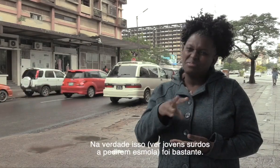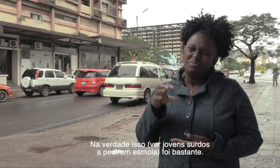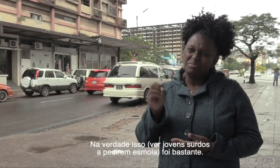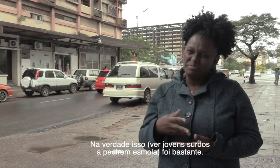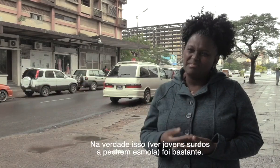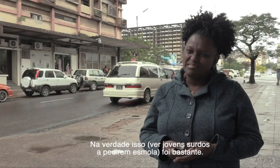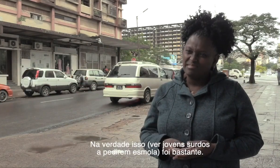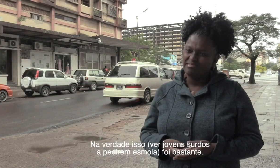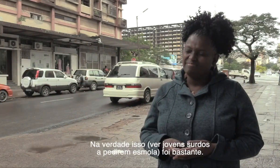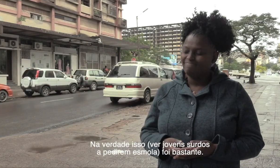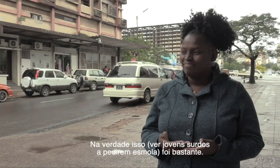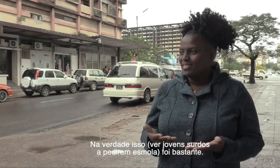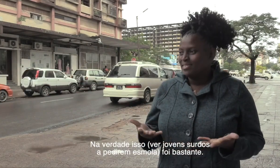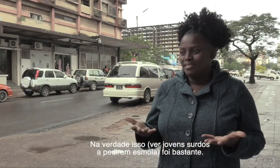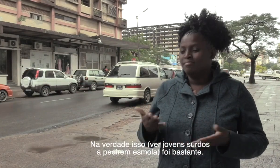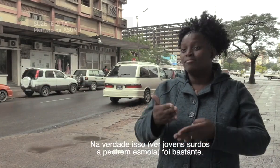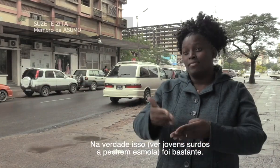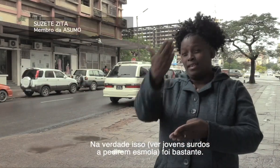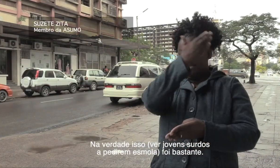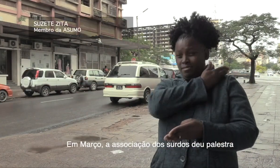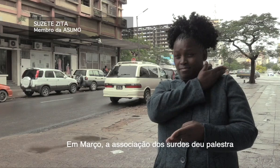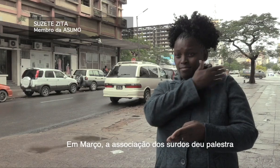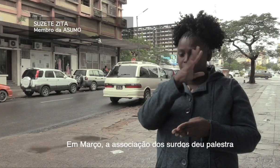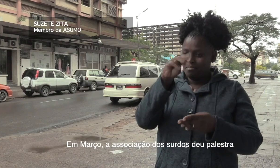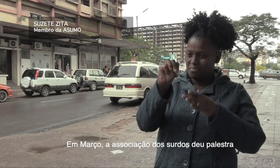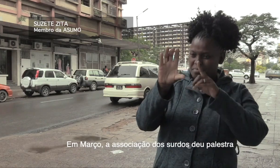verdade, o meu sentimento é que isso dói bastante.